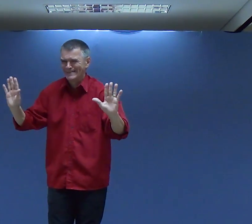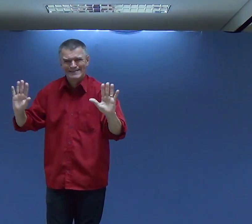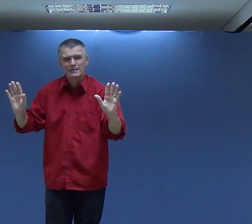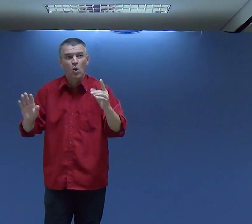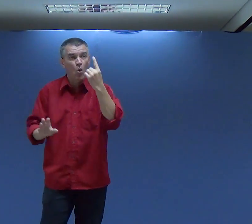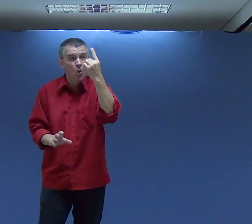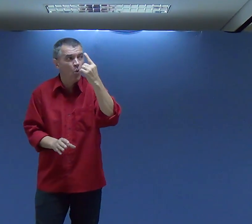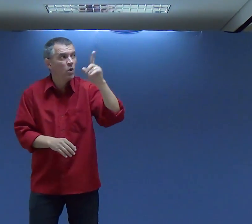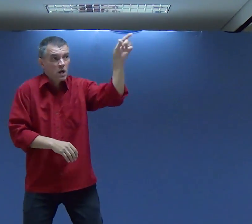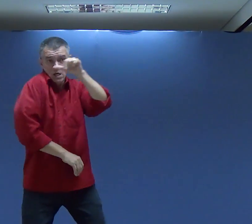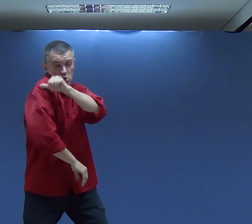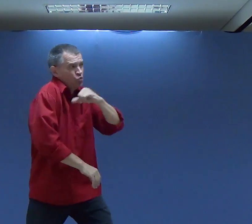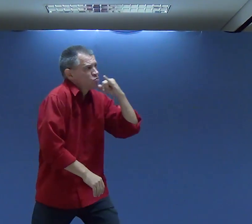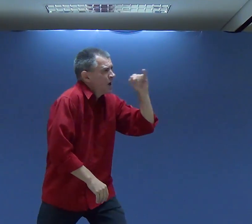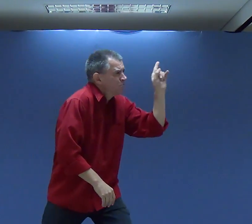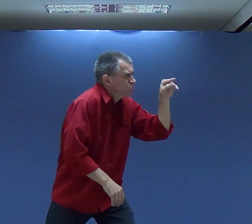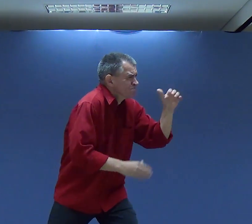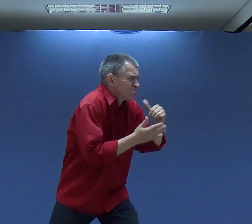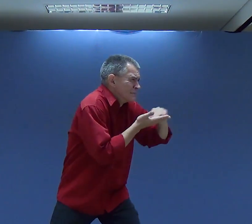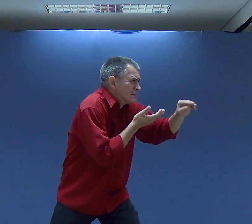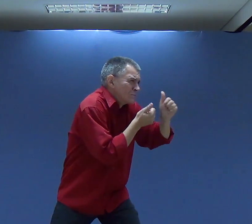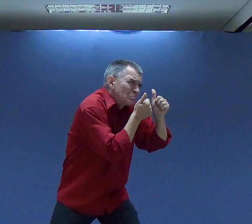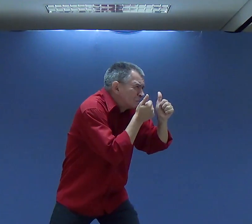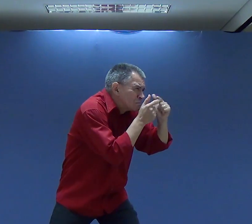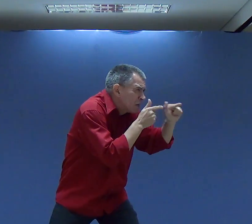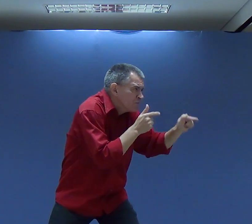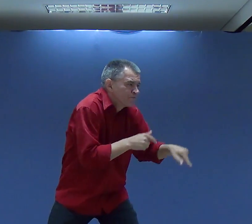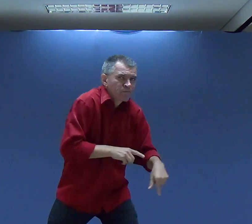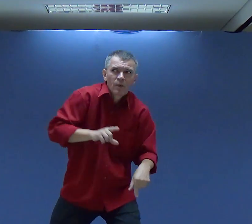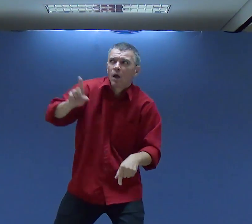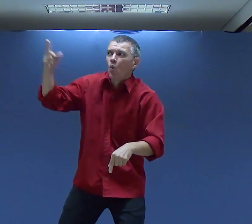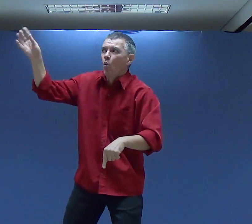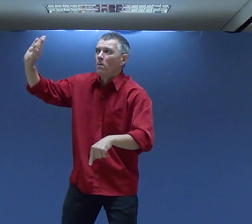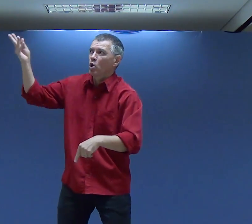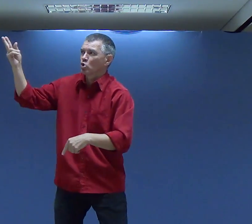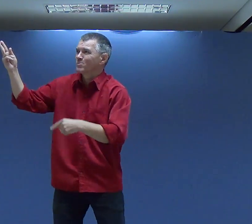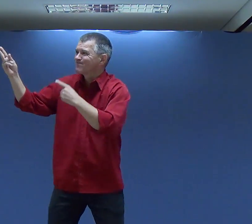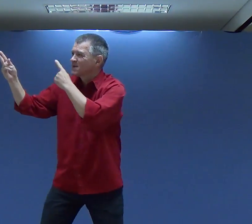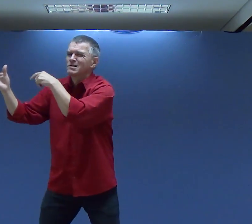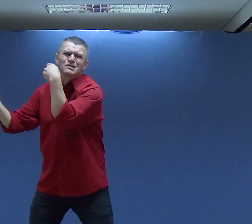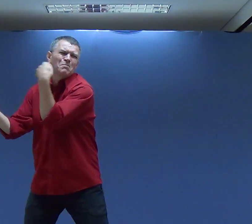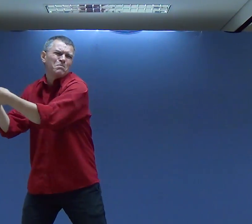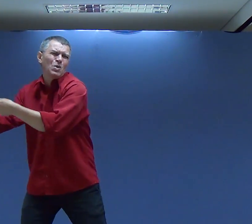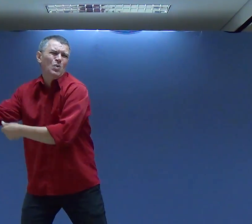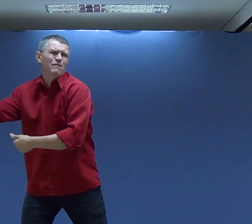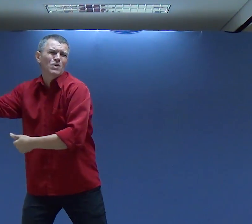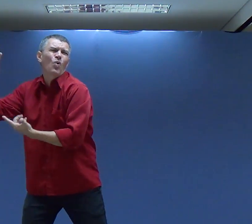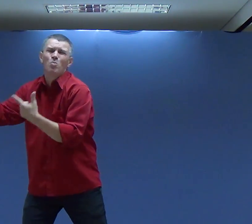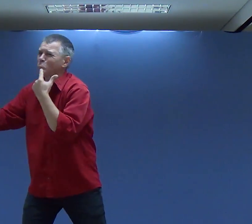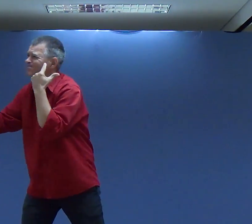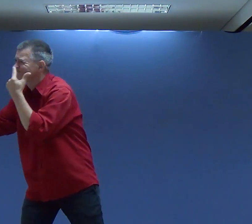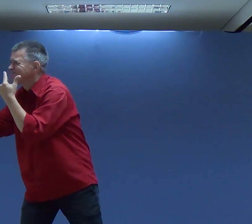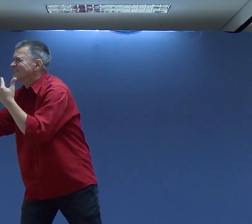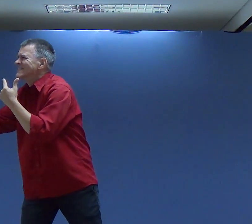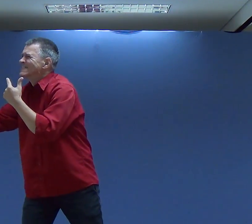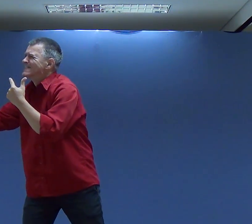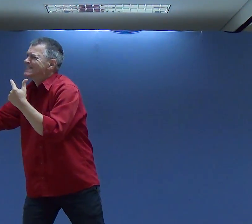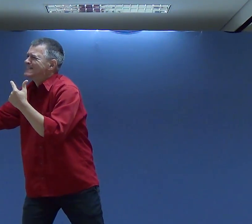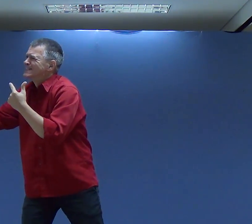minha família Precisava ser cuidada Cancelei Alguns compromissos Tiveram alguns lugares Em que Eles